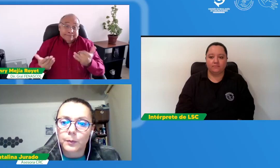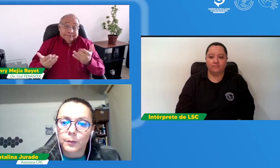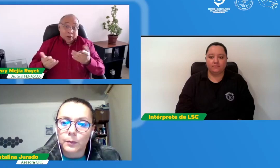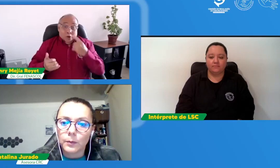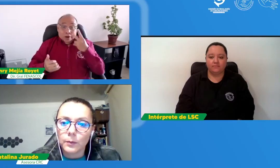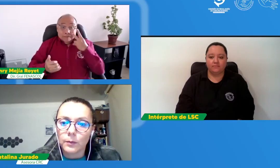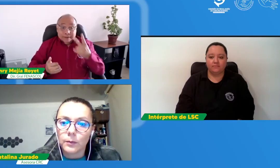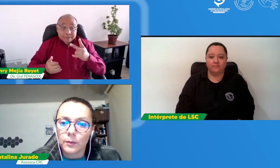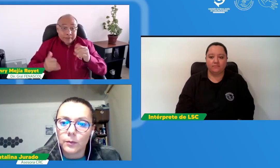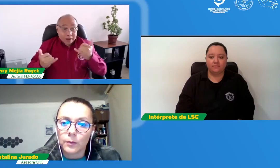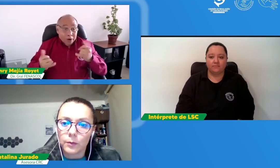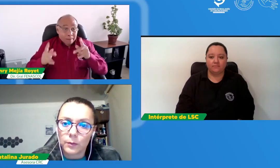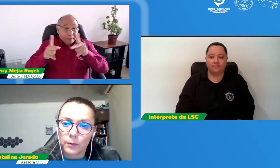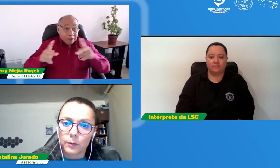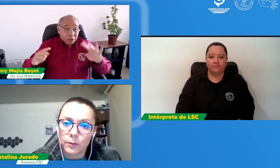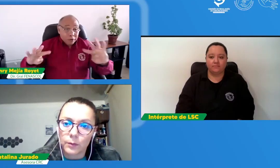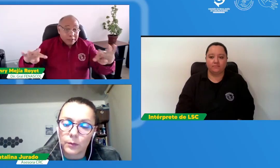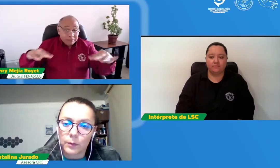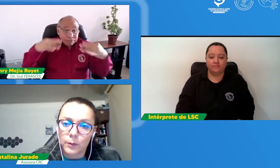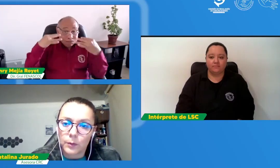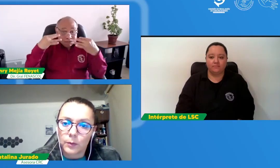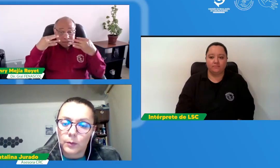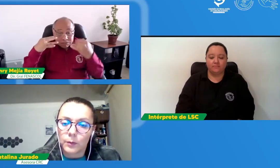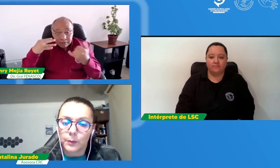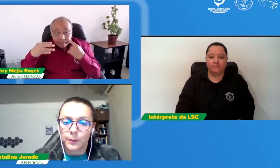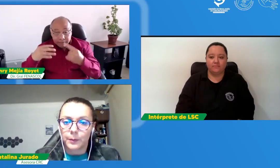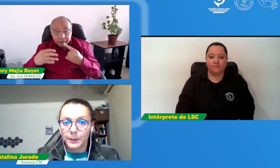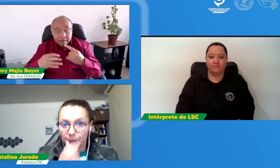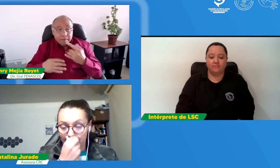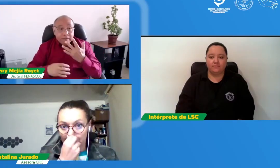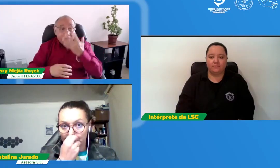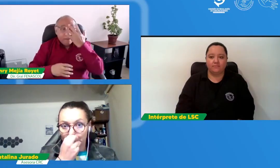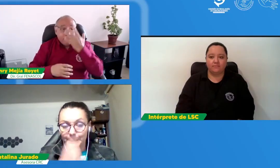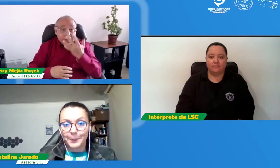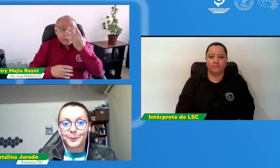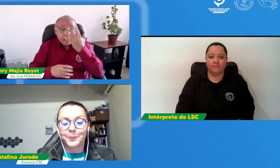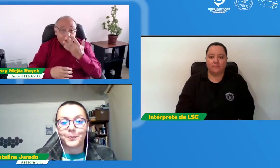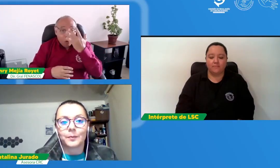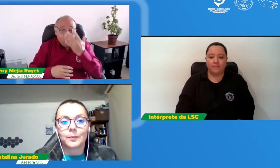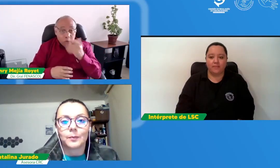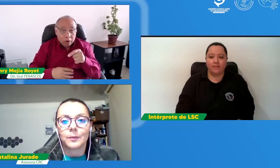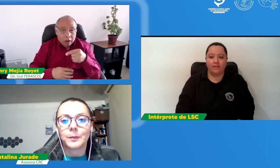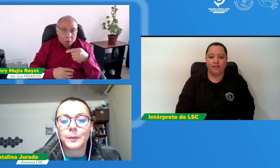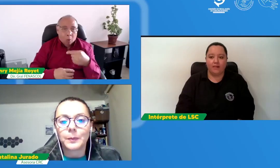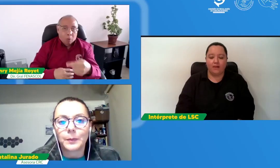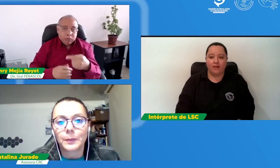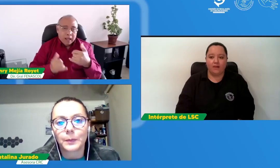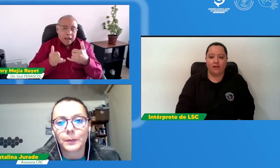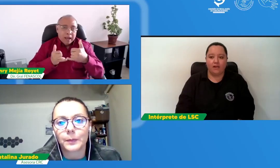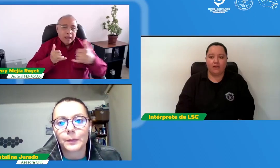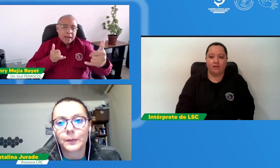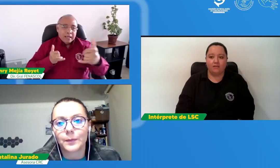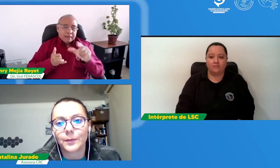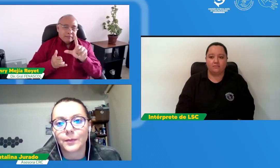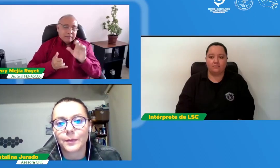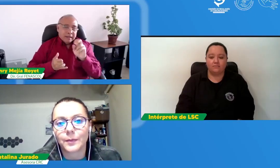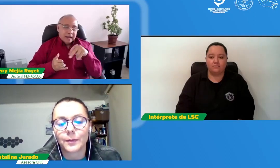perfecto bueno ahora estoy revisando y en el facebook live